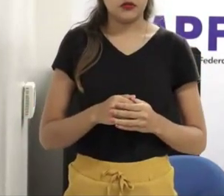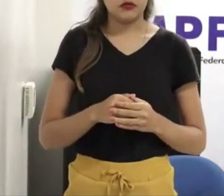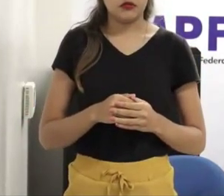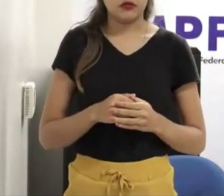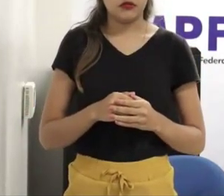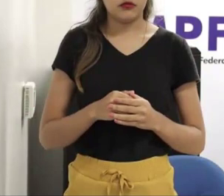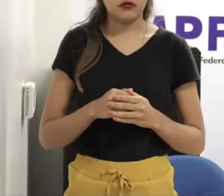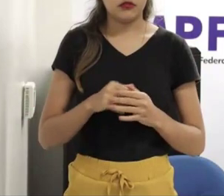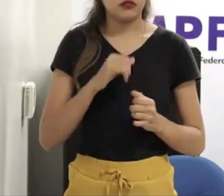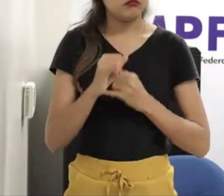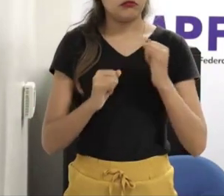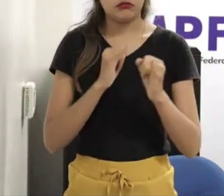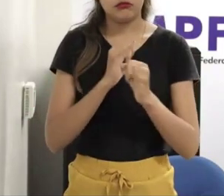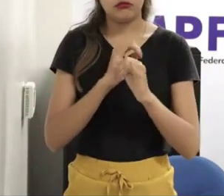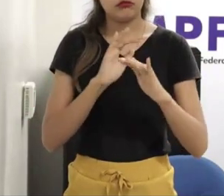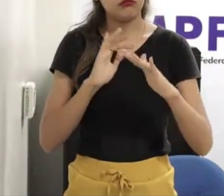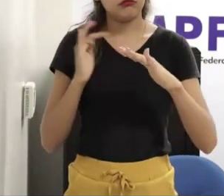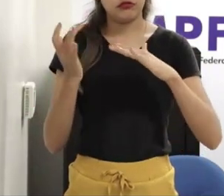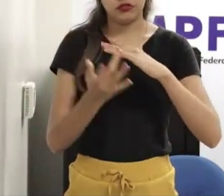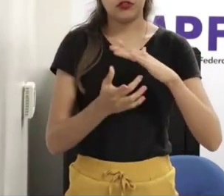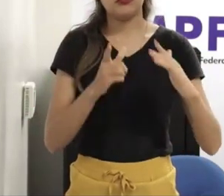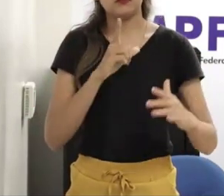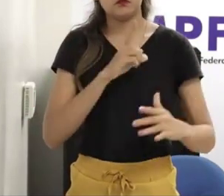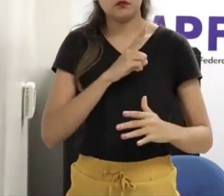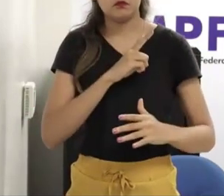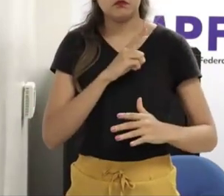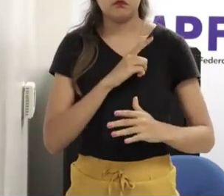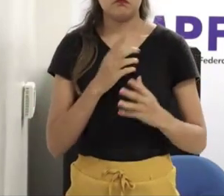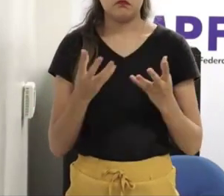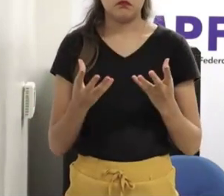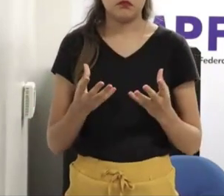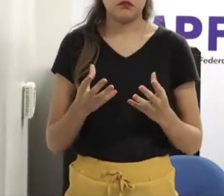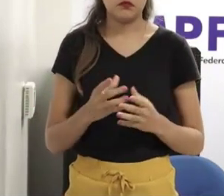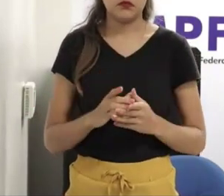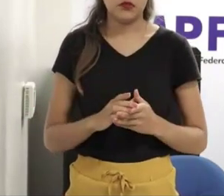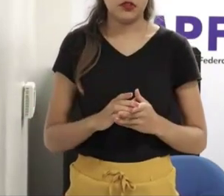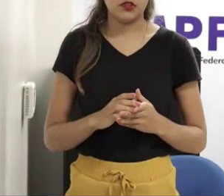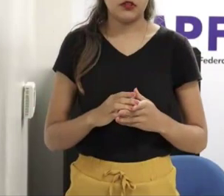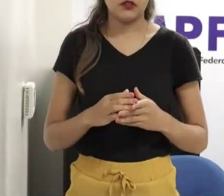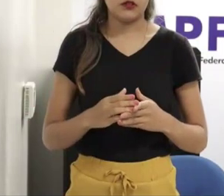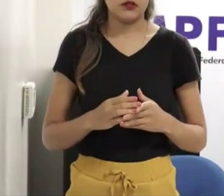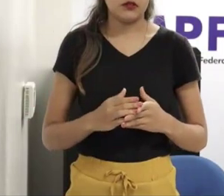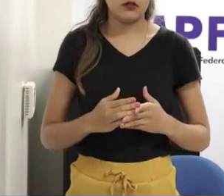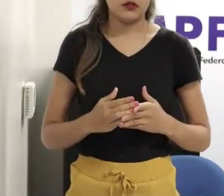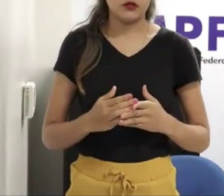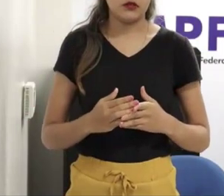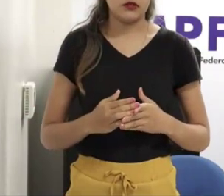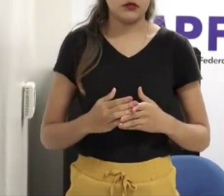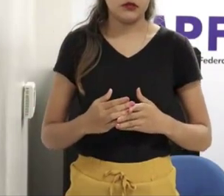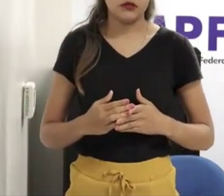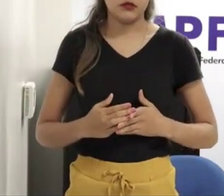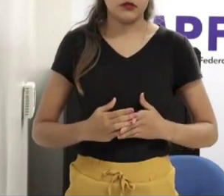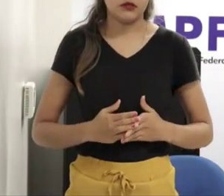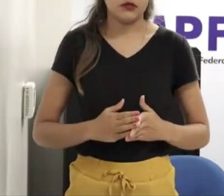e concreto. Cada ano que passa, para um jovem é muito tempo. Bem, falando